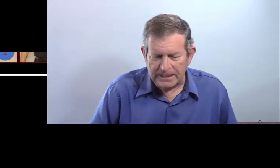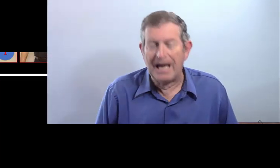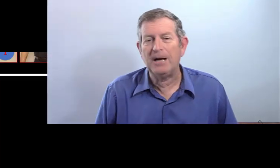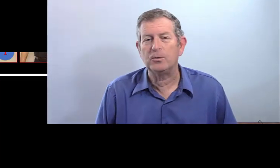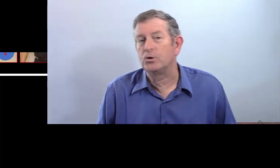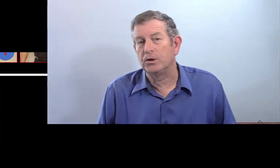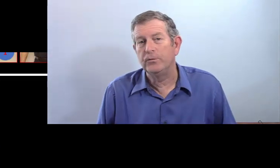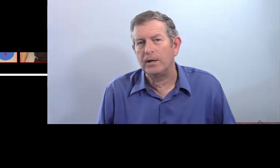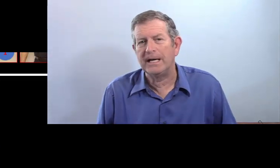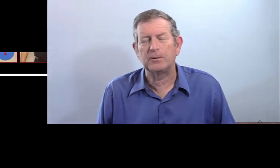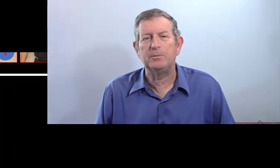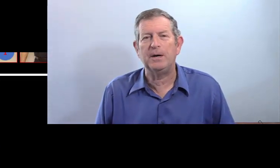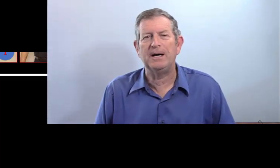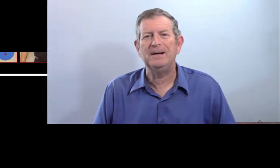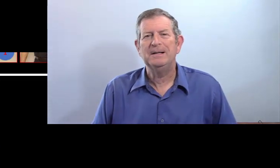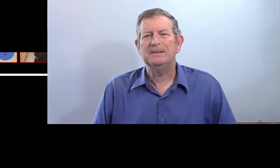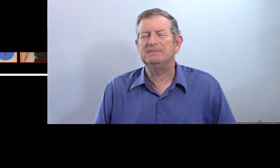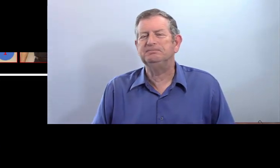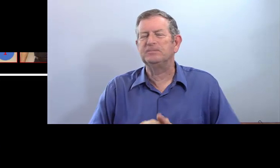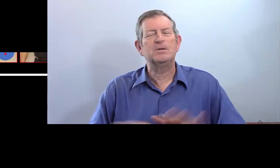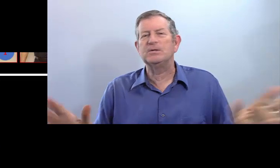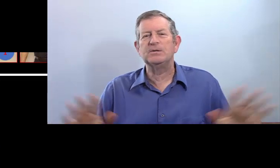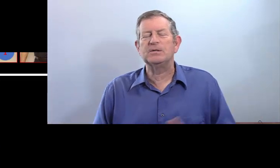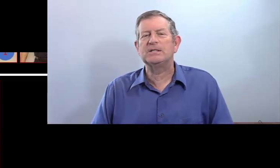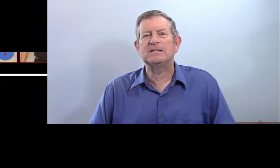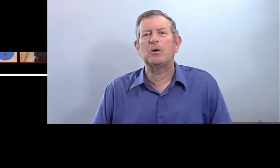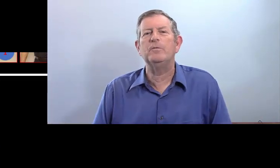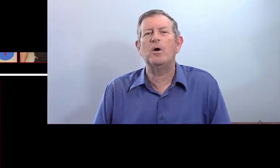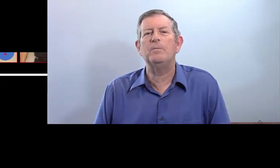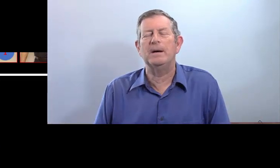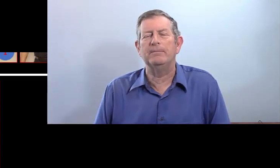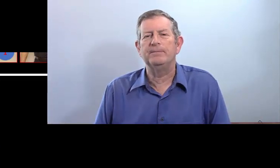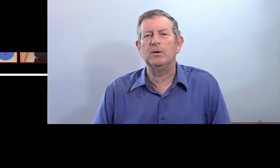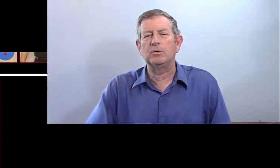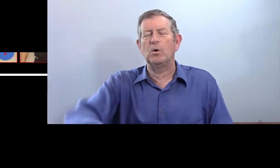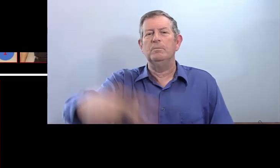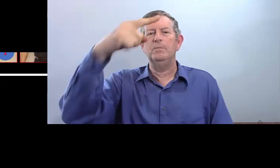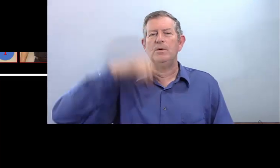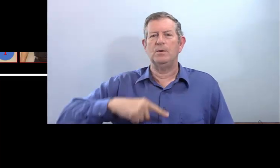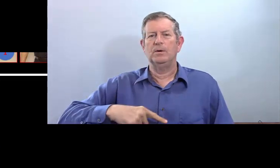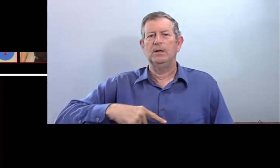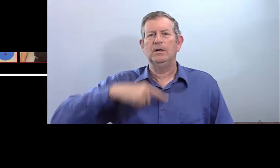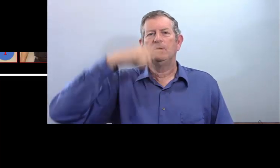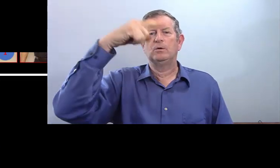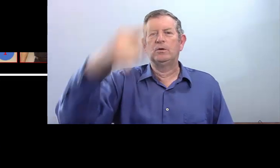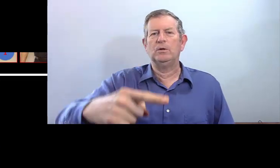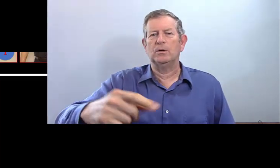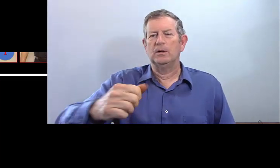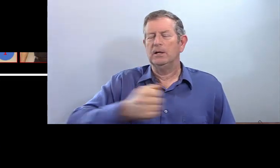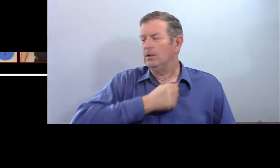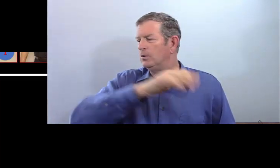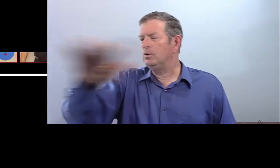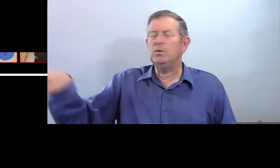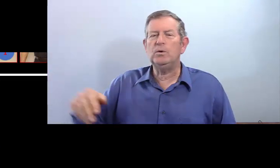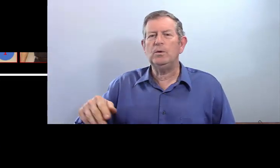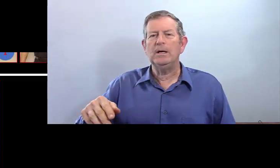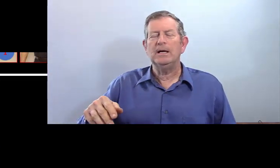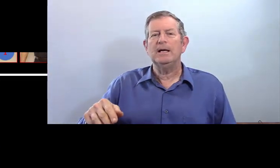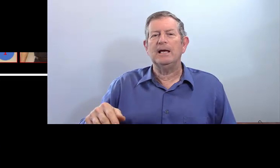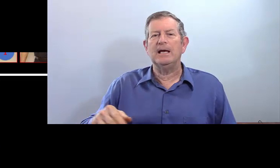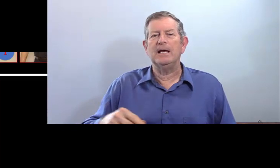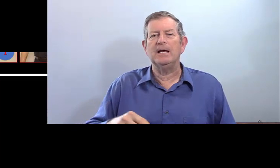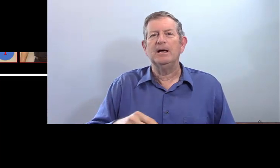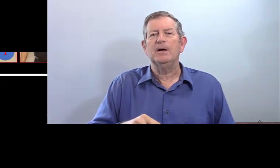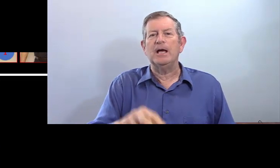regarde. Ou je ne vous regarde pas. Ça revient au même. Donc, me, te, nous,